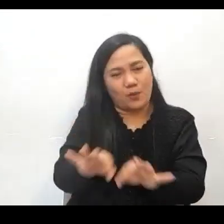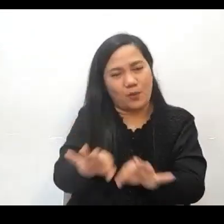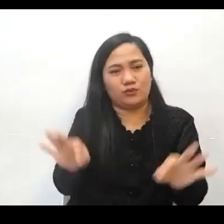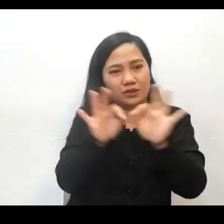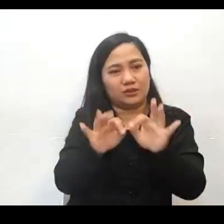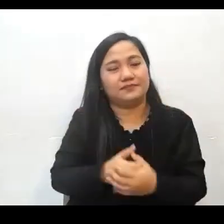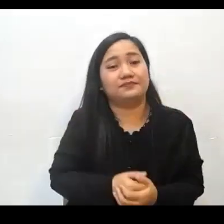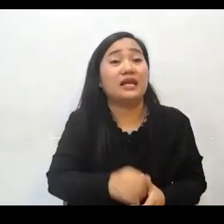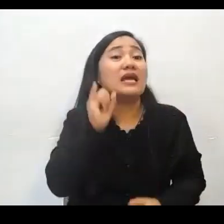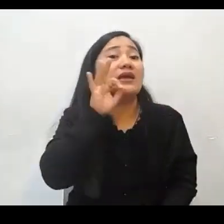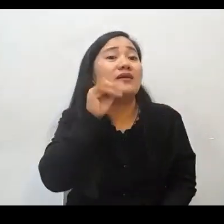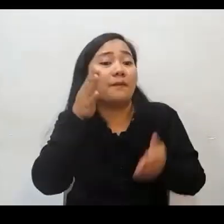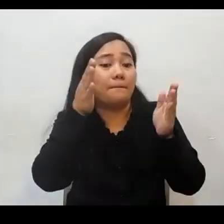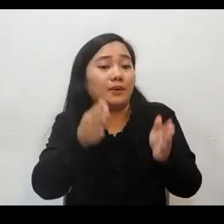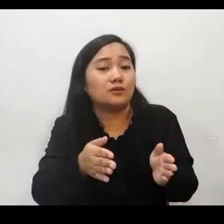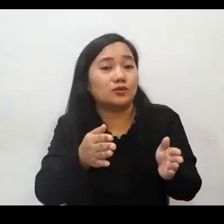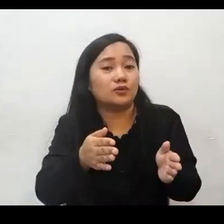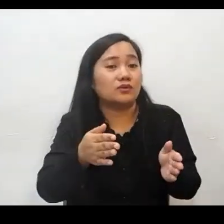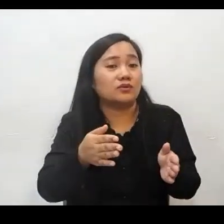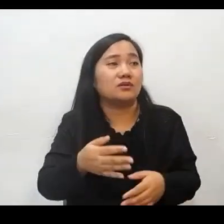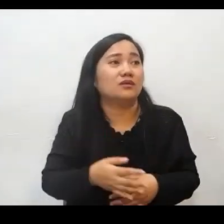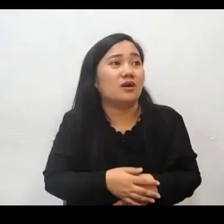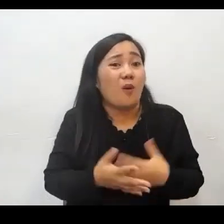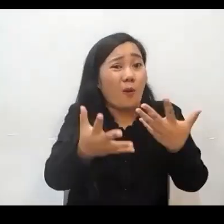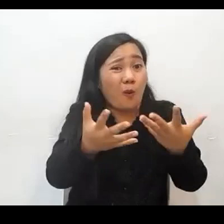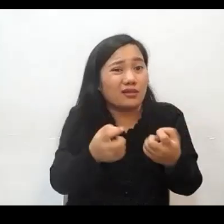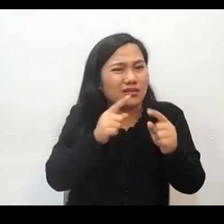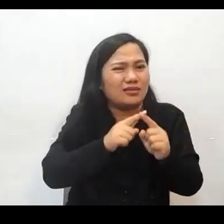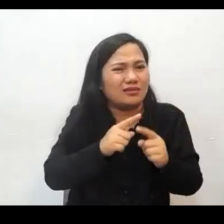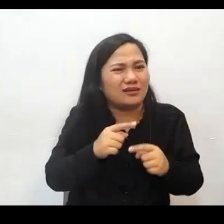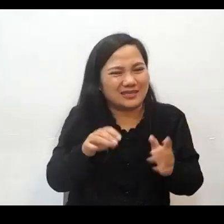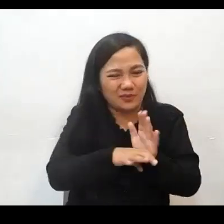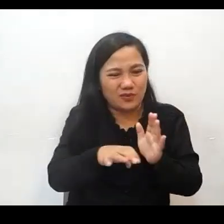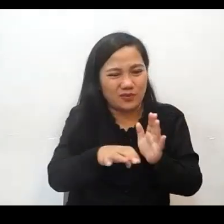Kaya kung yung isang tao iba yung kanyang intensyon para sa kanya napakahirap na maligtas